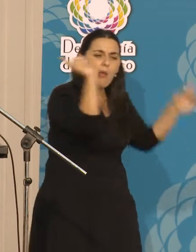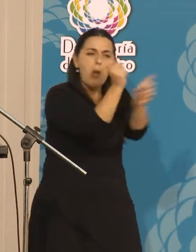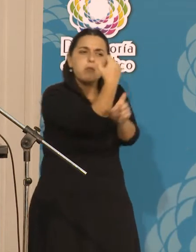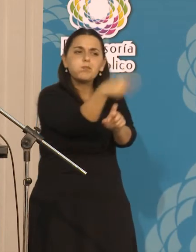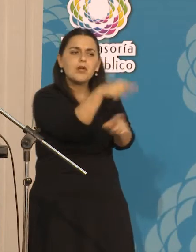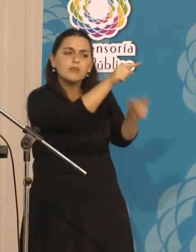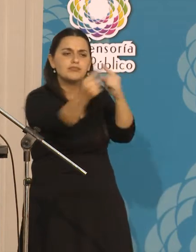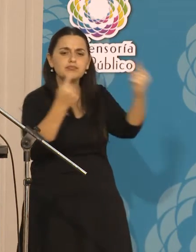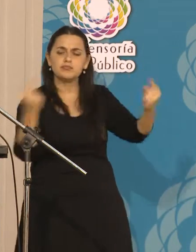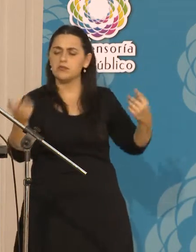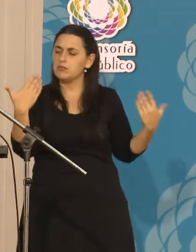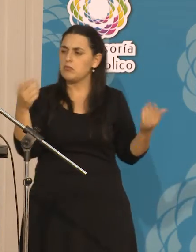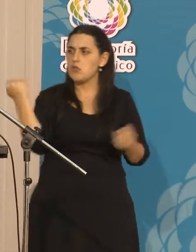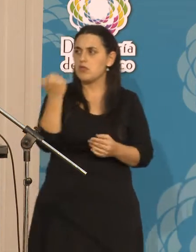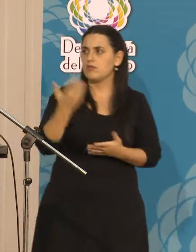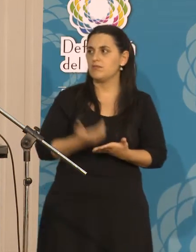radiodifusor tiene.